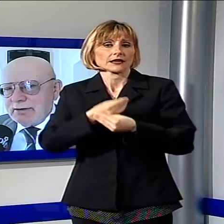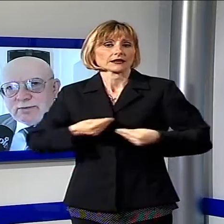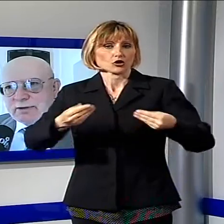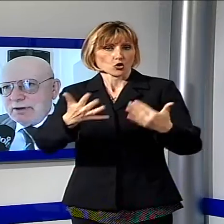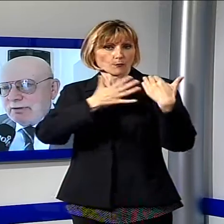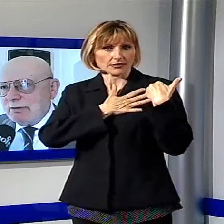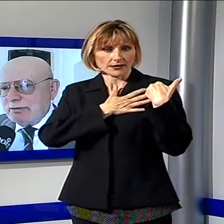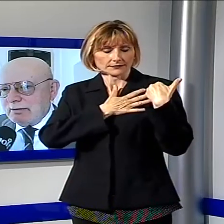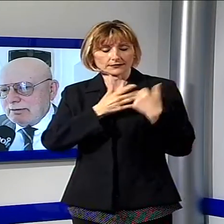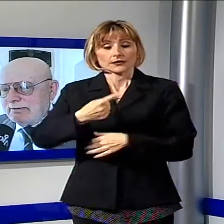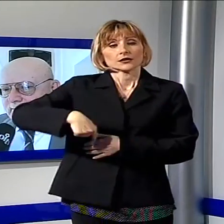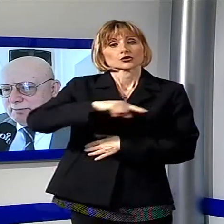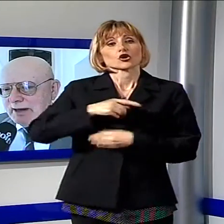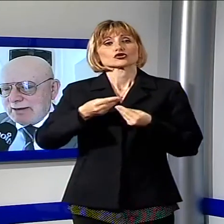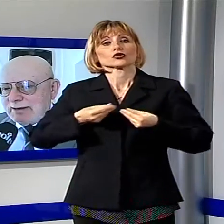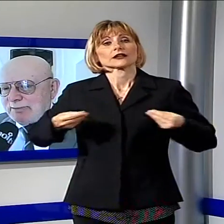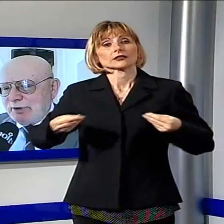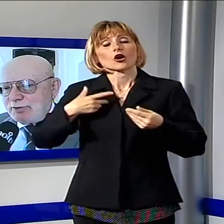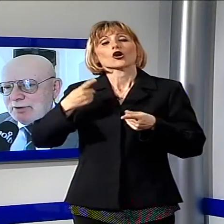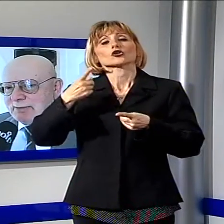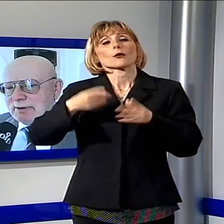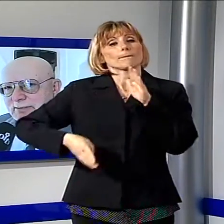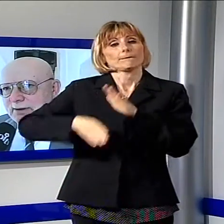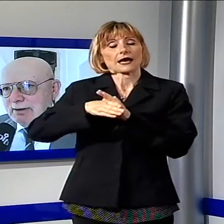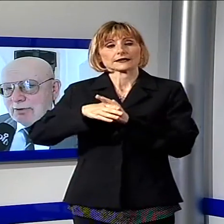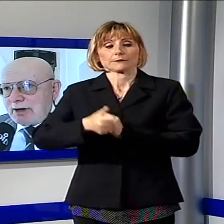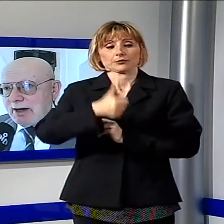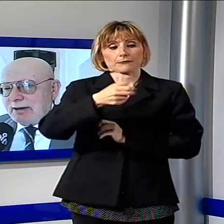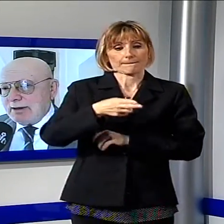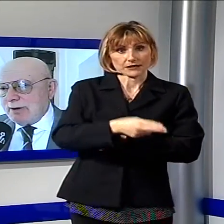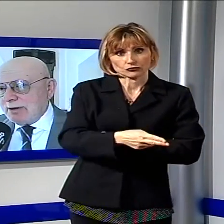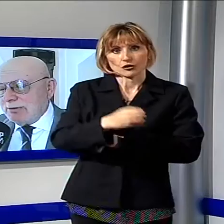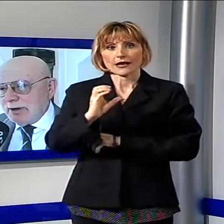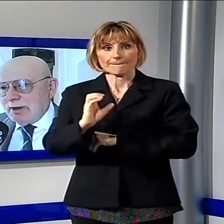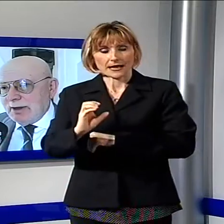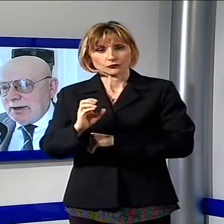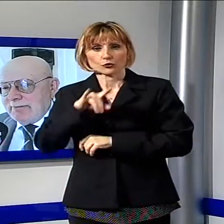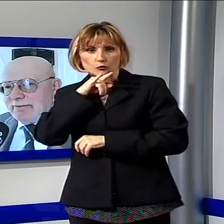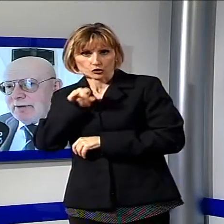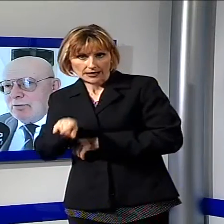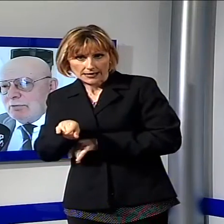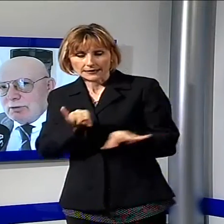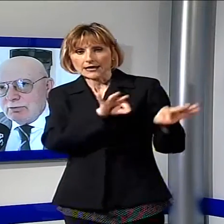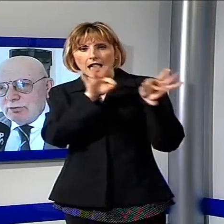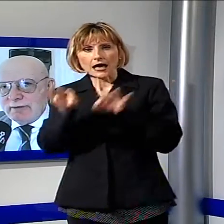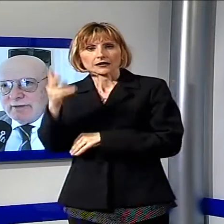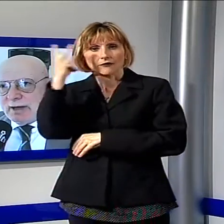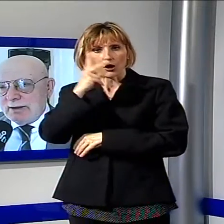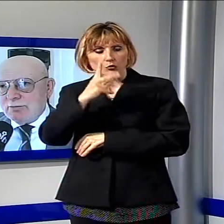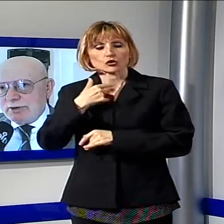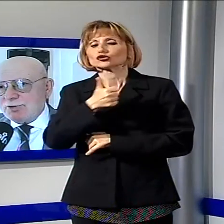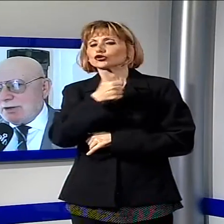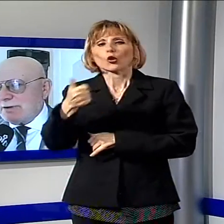sapete il nostro territorio parte da Pescia, Porcari, Capannori, arriva fino a Lucca con due